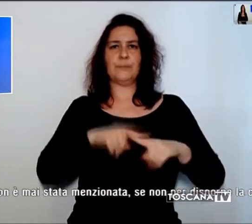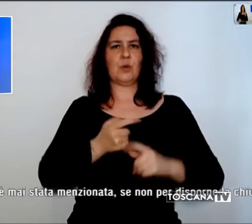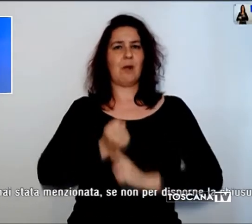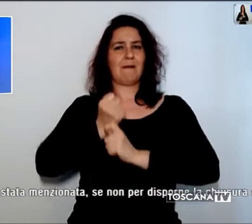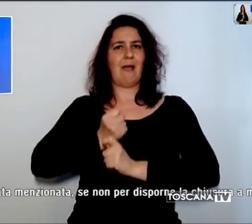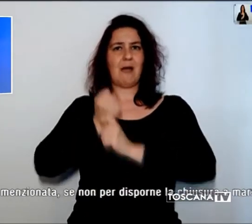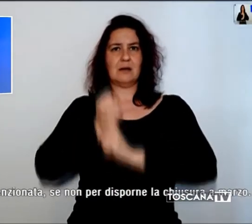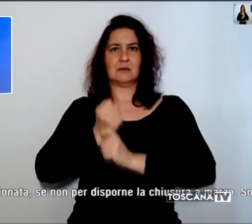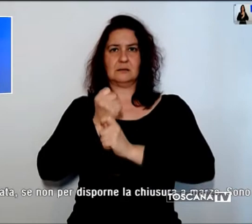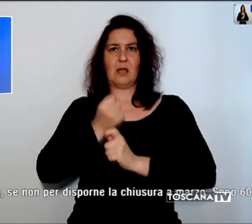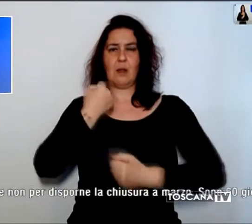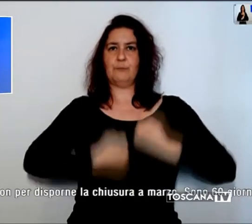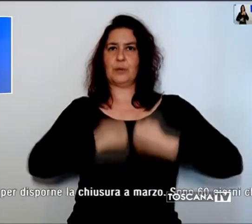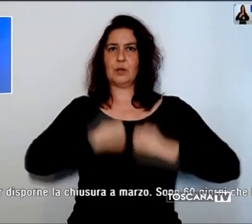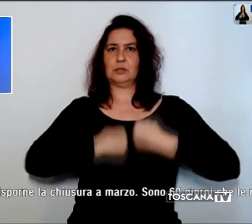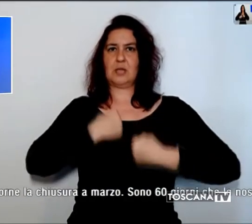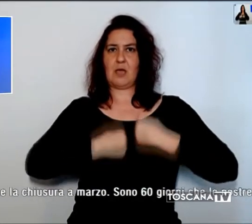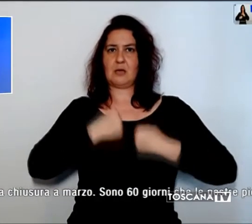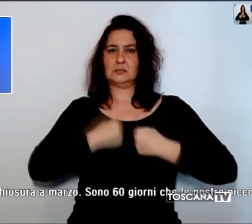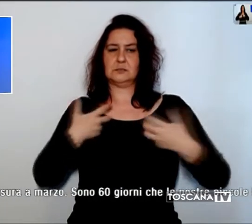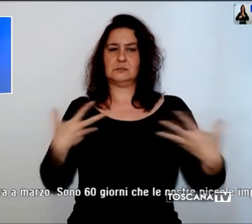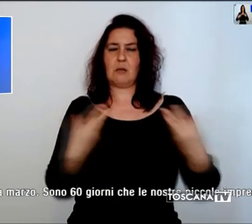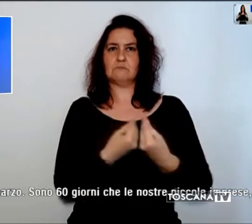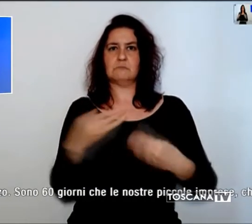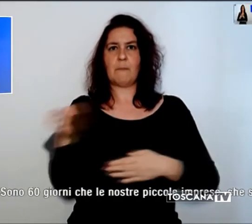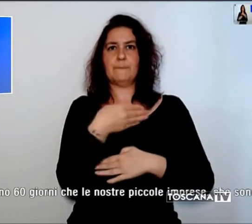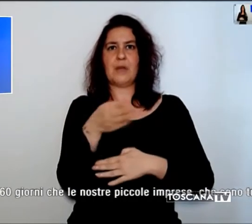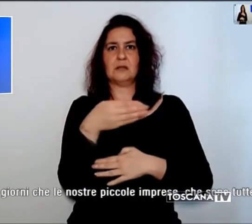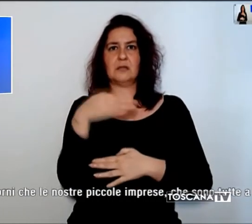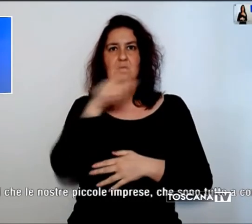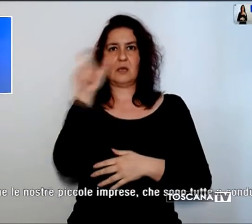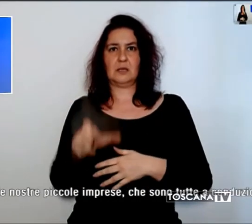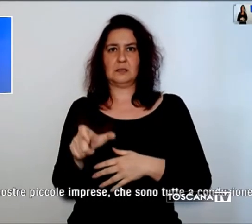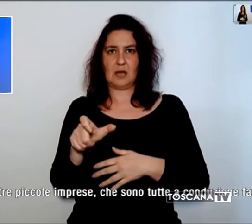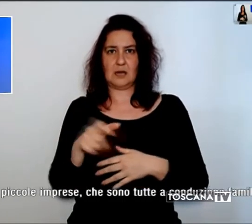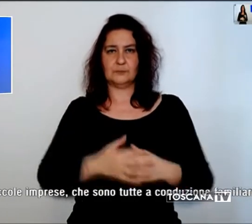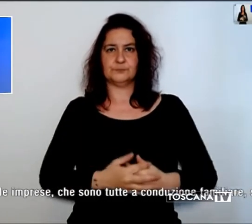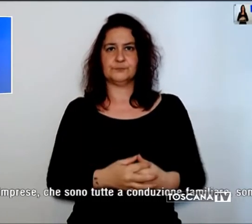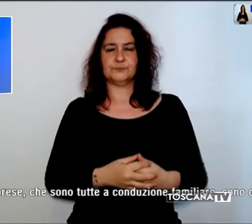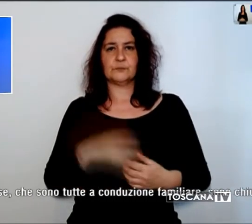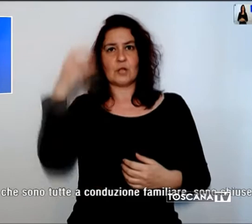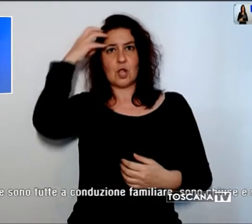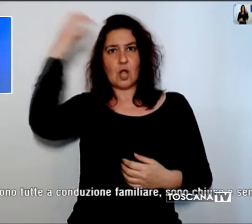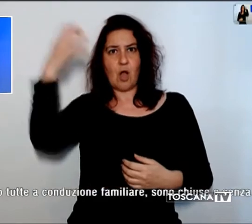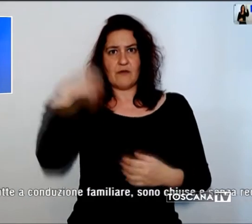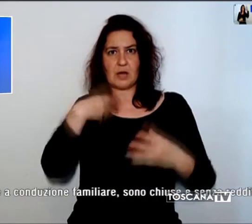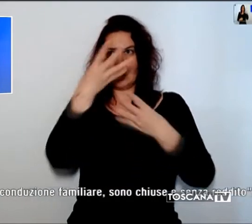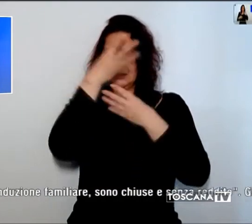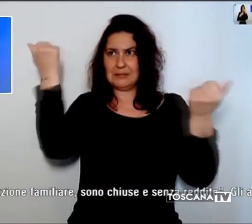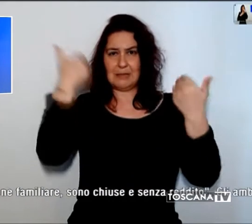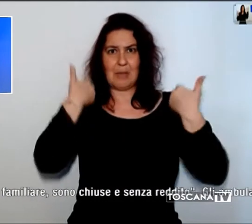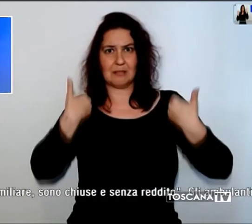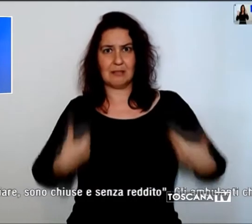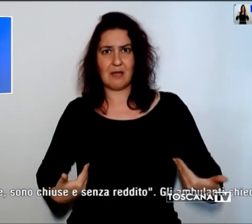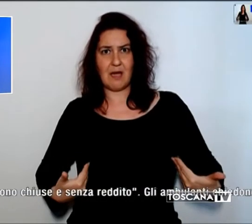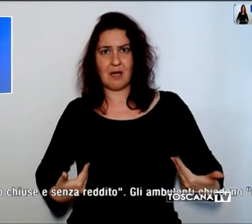insieme a tante bandiere italiane. A oggi il Governo ci ha dimenticati, dicono nei